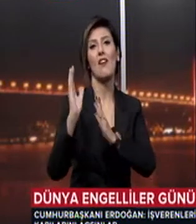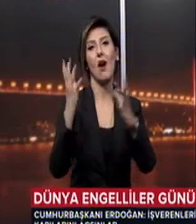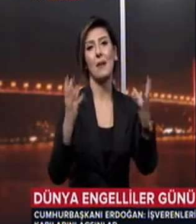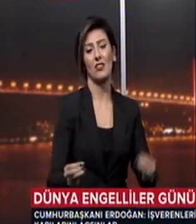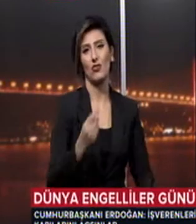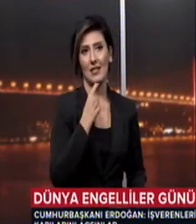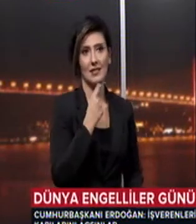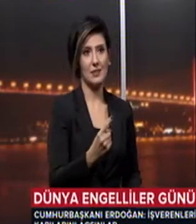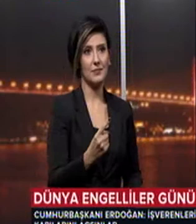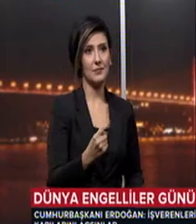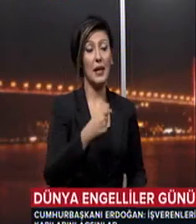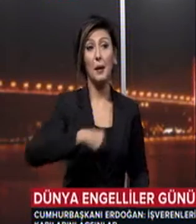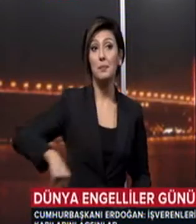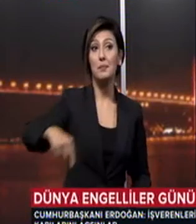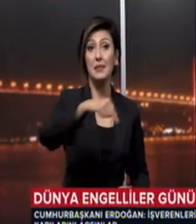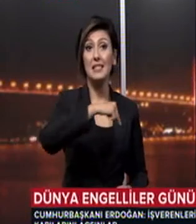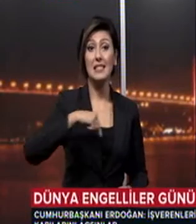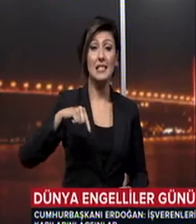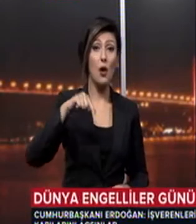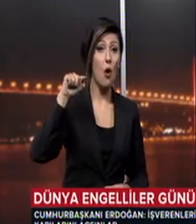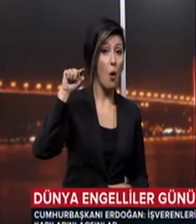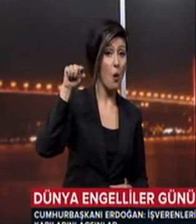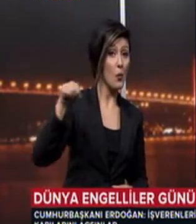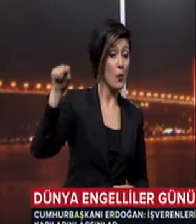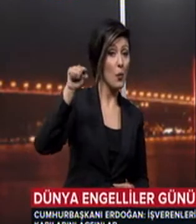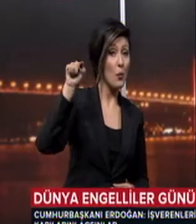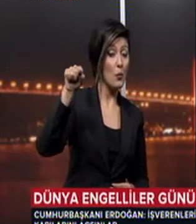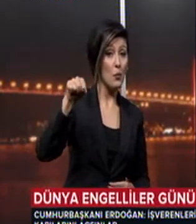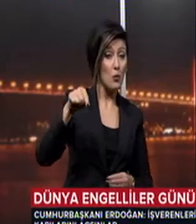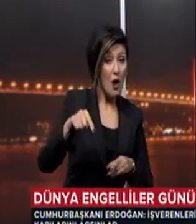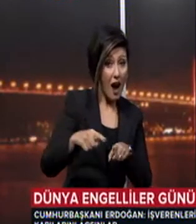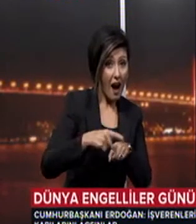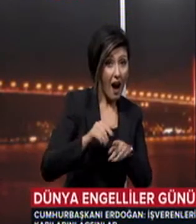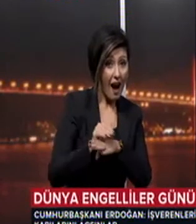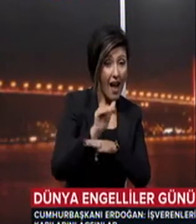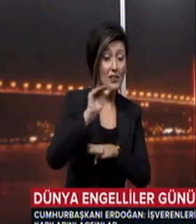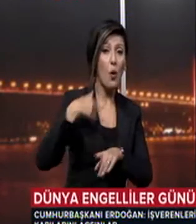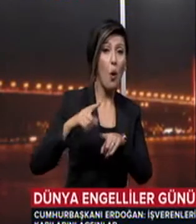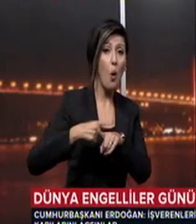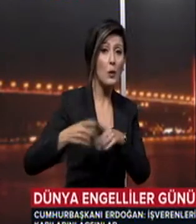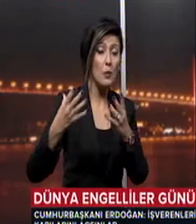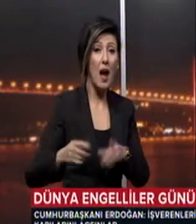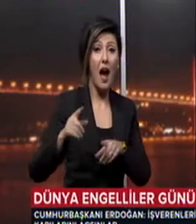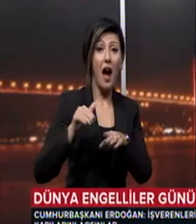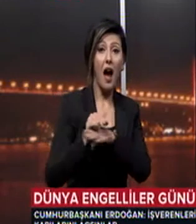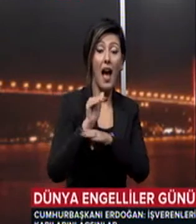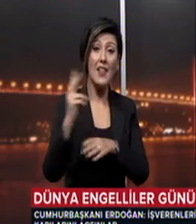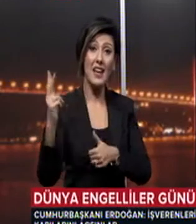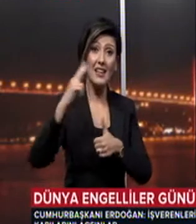Biz onların o hayata ortak olma, hayata katılma aşklarını bu